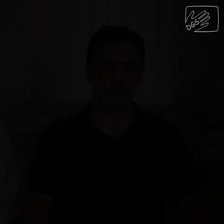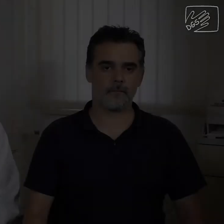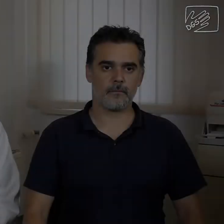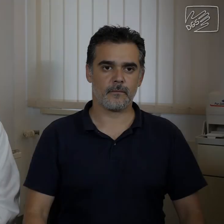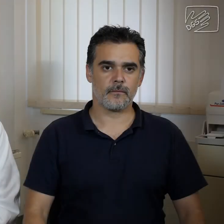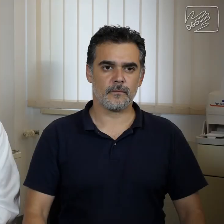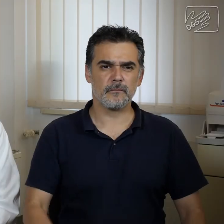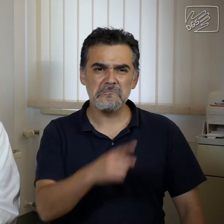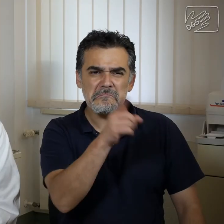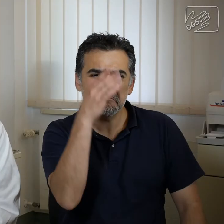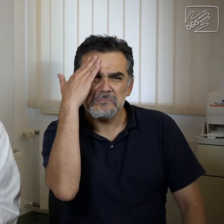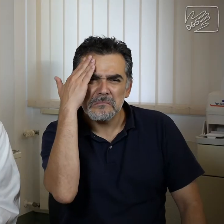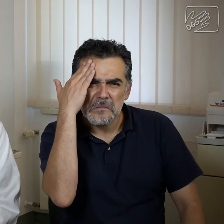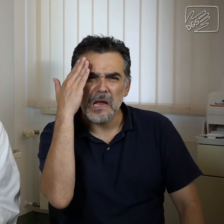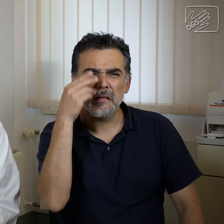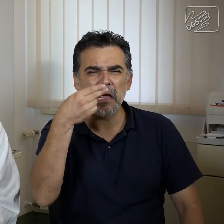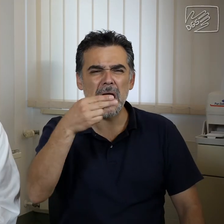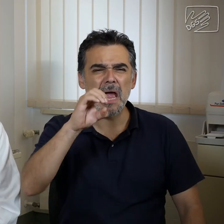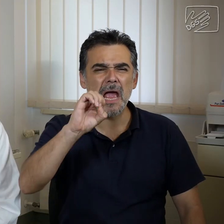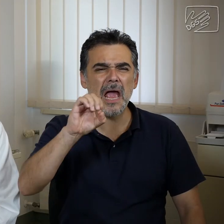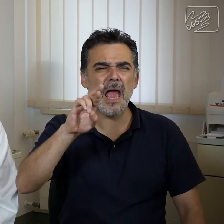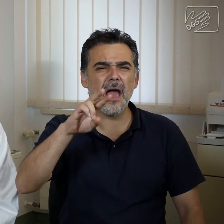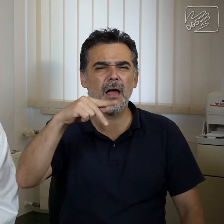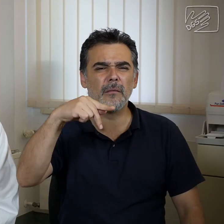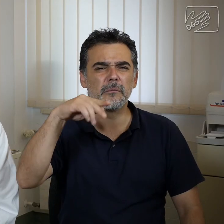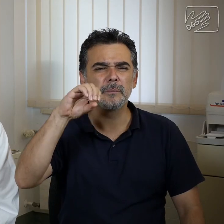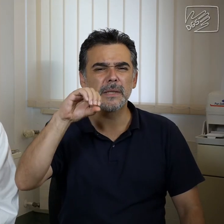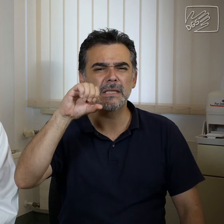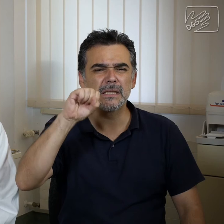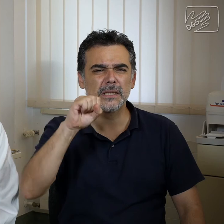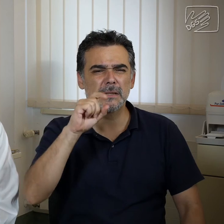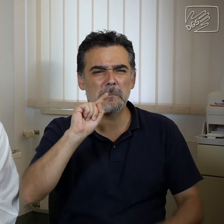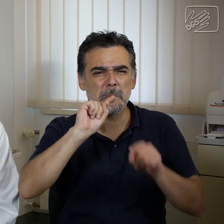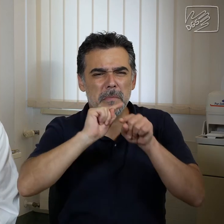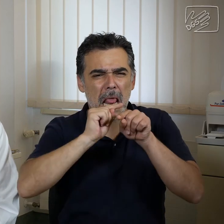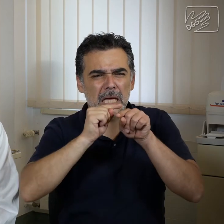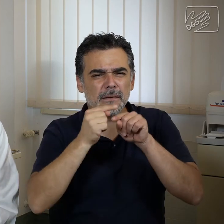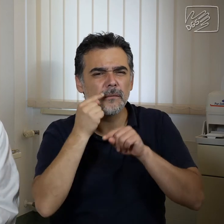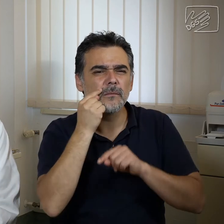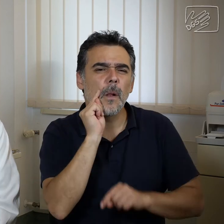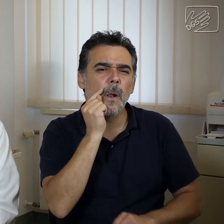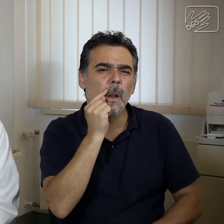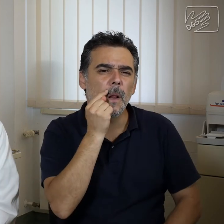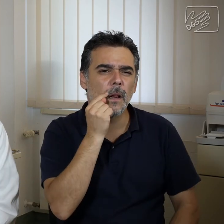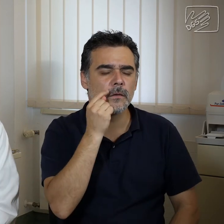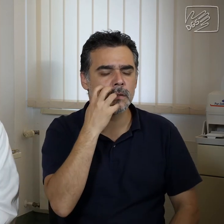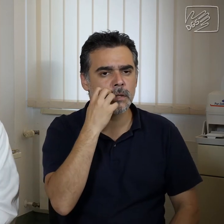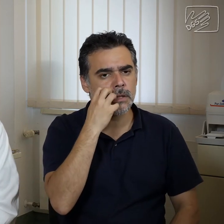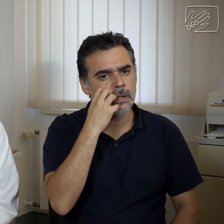Ihr kennt sicherlich die Herpesbläschen am Mund, die stark jucken und so kleine flüssigkeitgefüllte Bläschen machen.